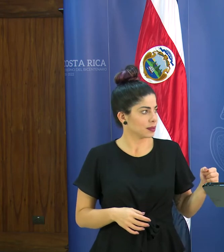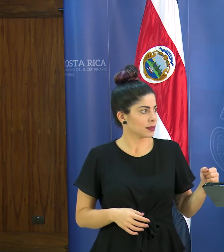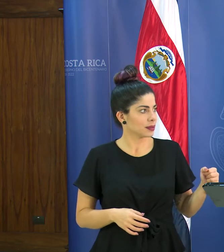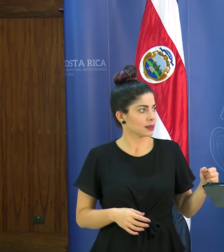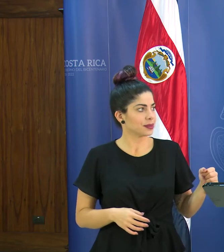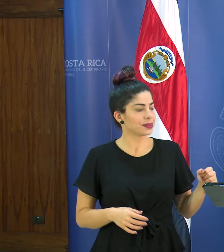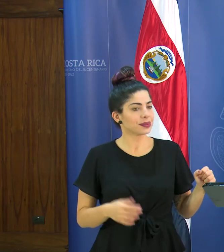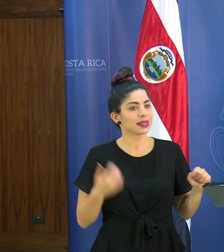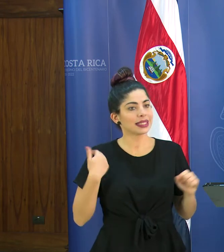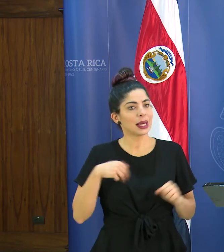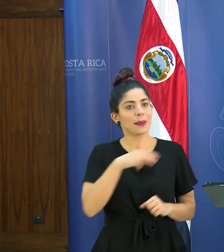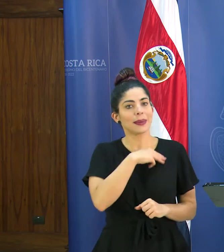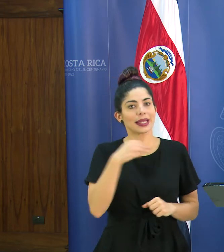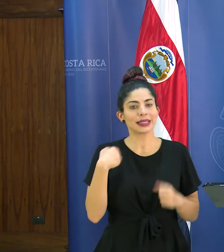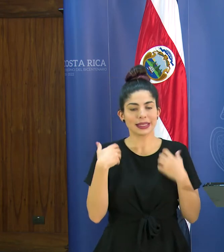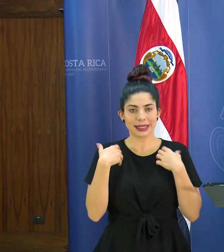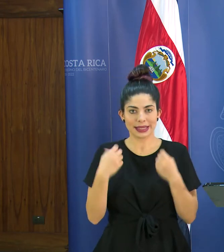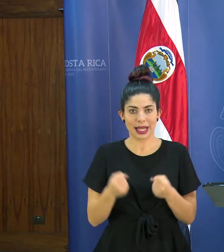señor ministro de salud